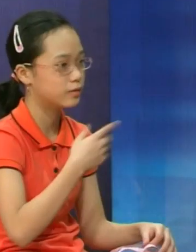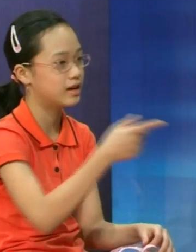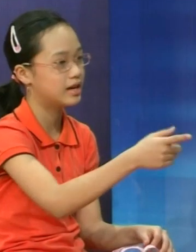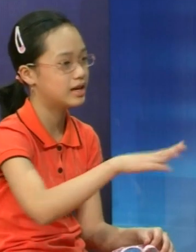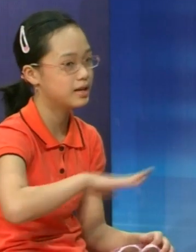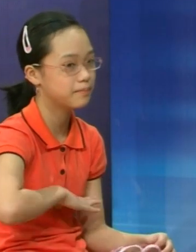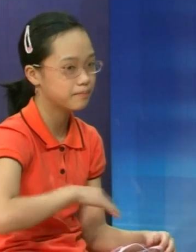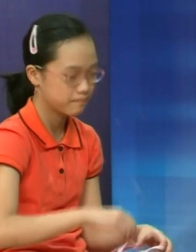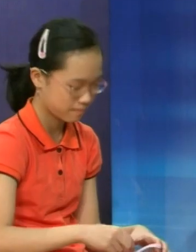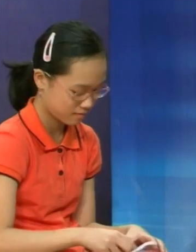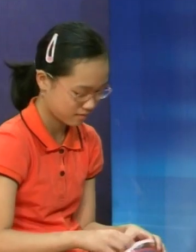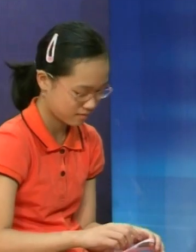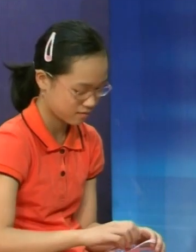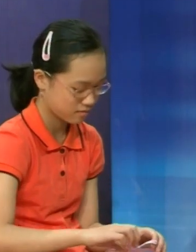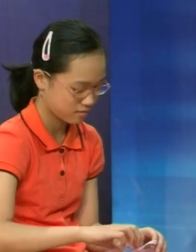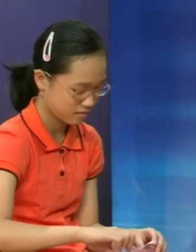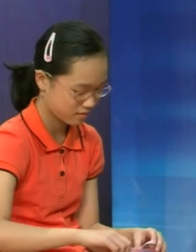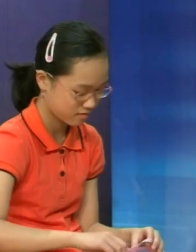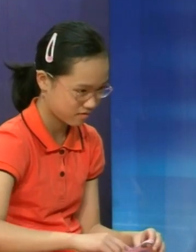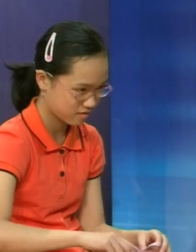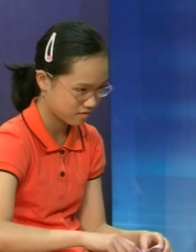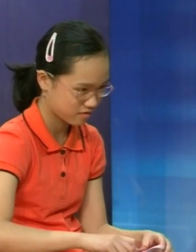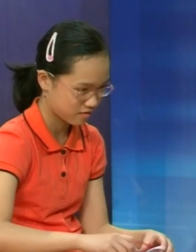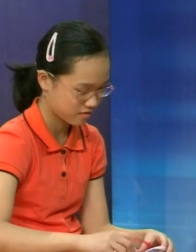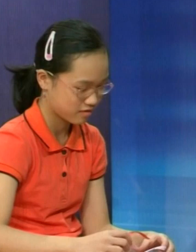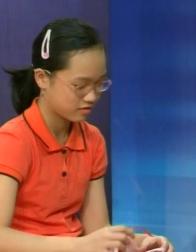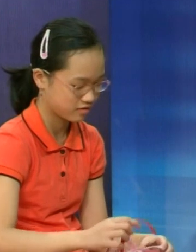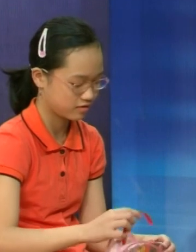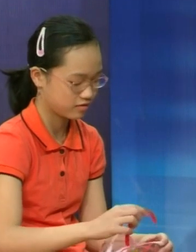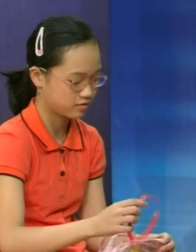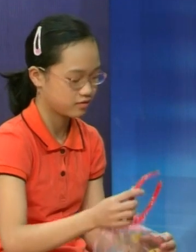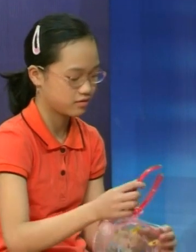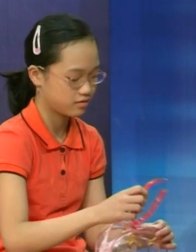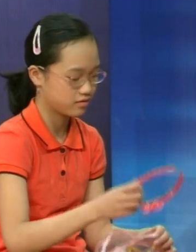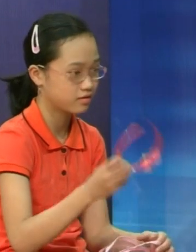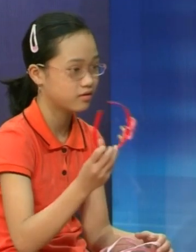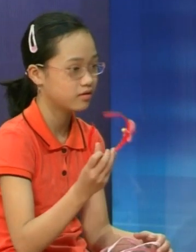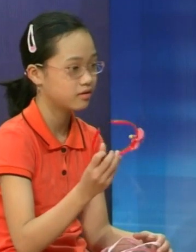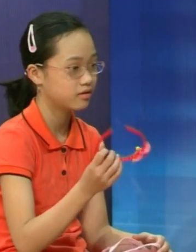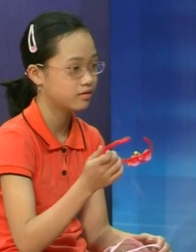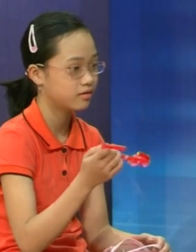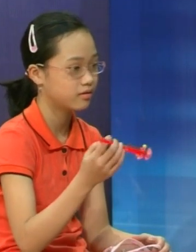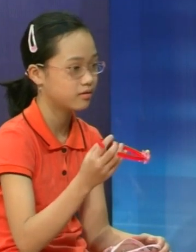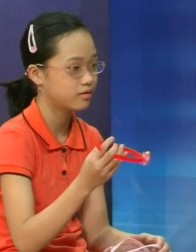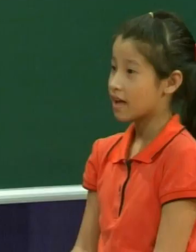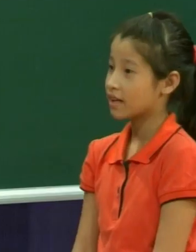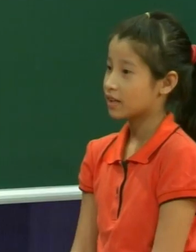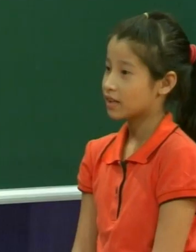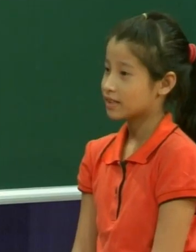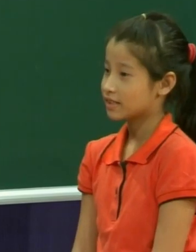em Trang và Thảo nhé À mẹ mua đồ cho hai chị em đấy Mẹ mua cho chị cái bờm Rất là đẹp Ồ nhưng mà em lại